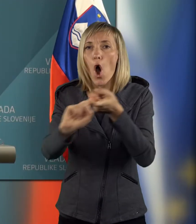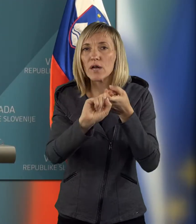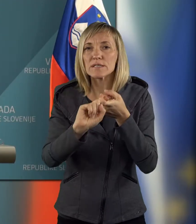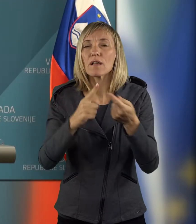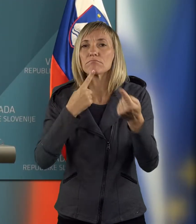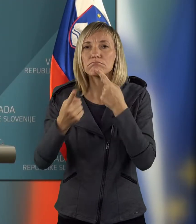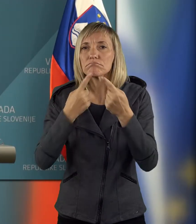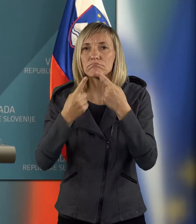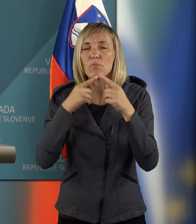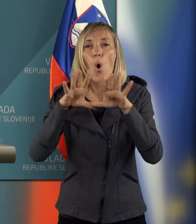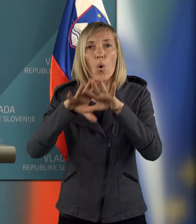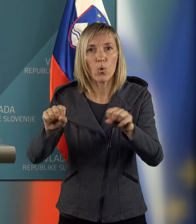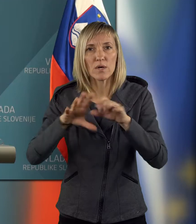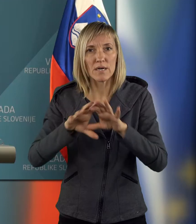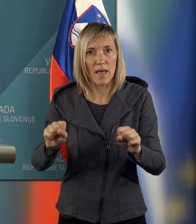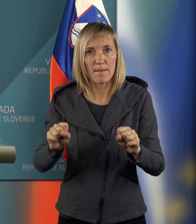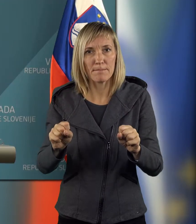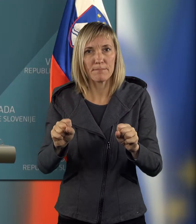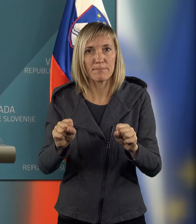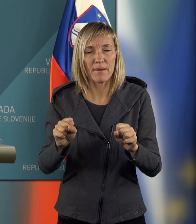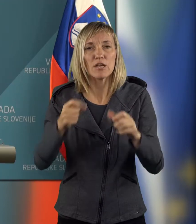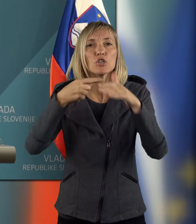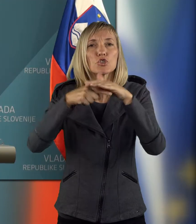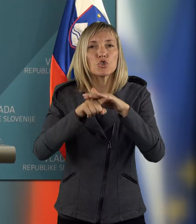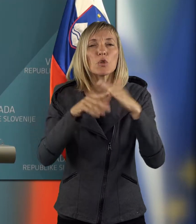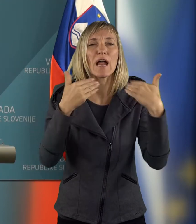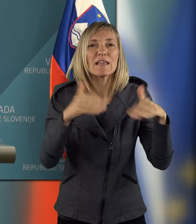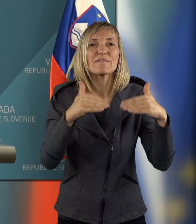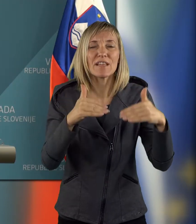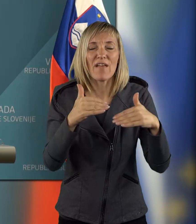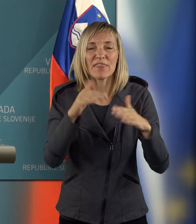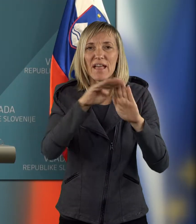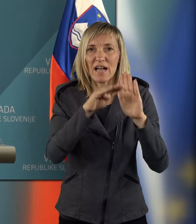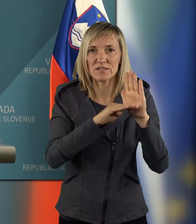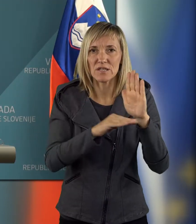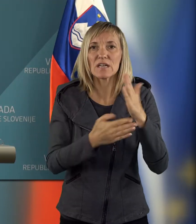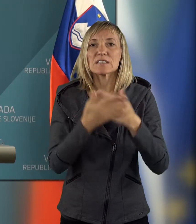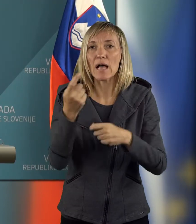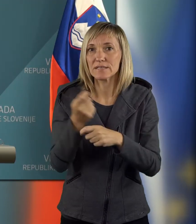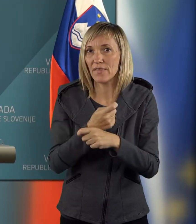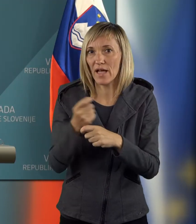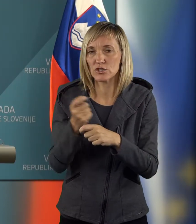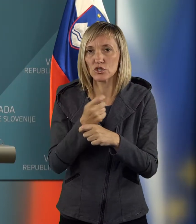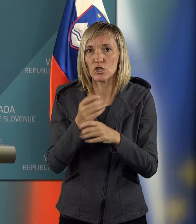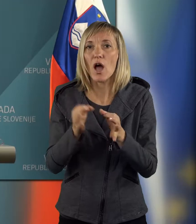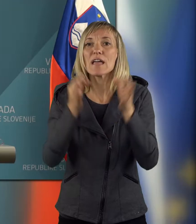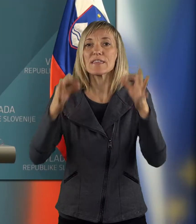ukrepe v sklopu tudi interventnega zakona za sanacijo